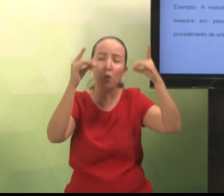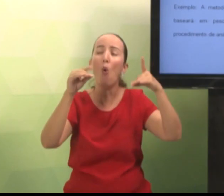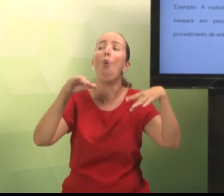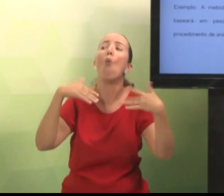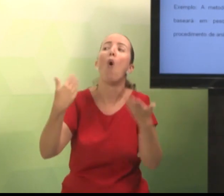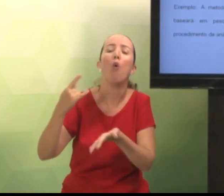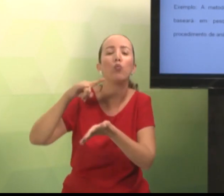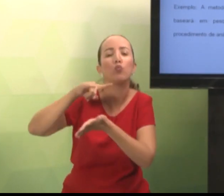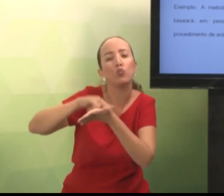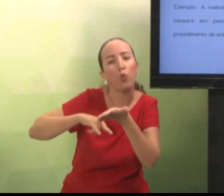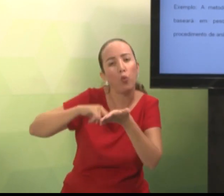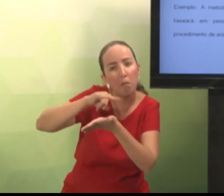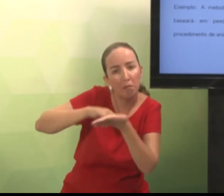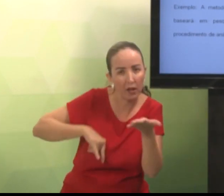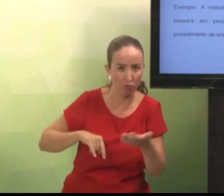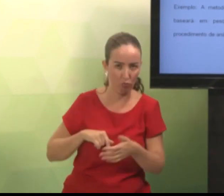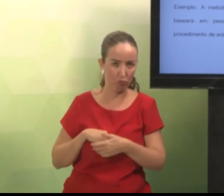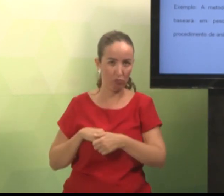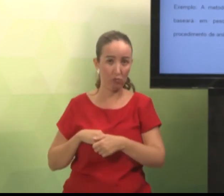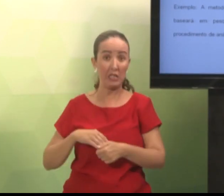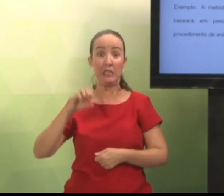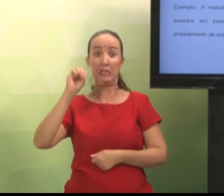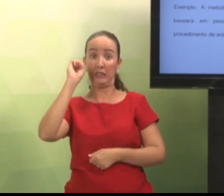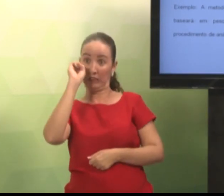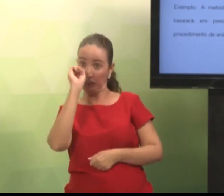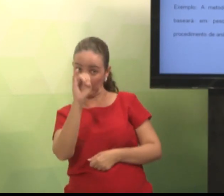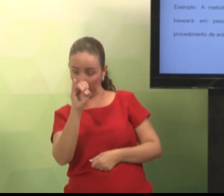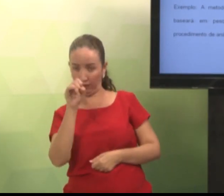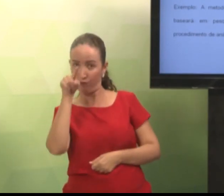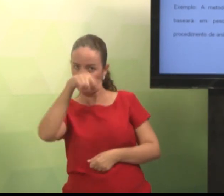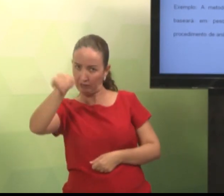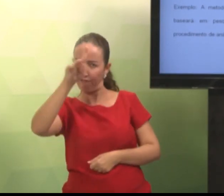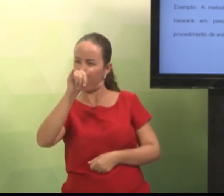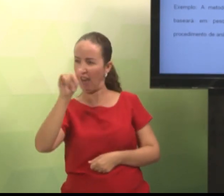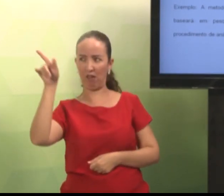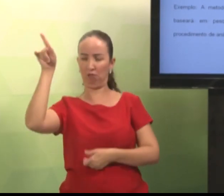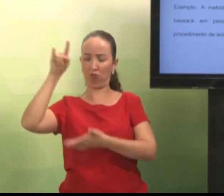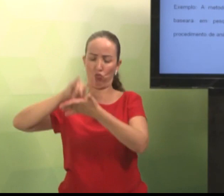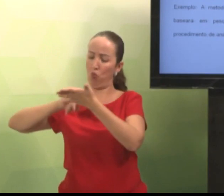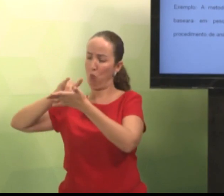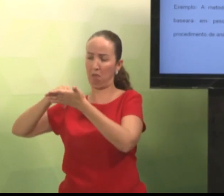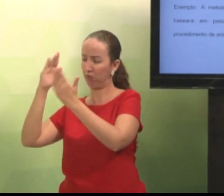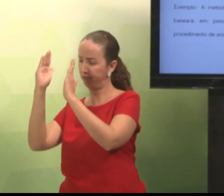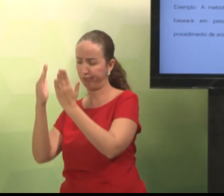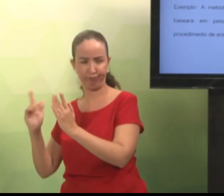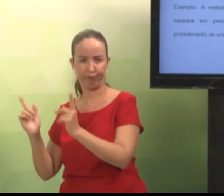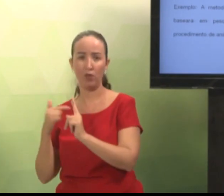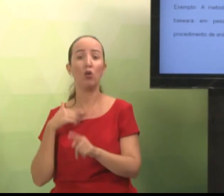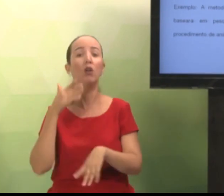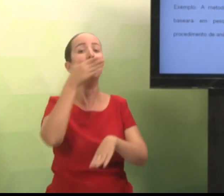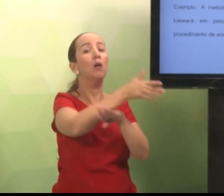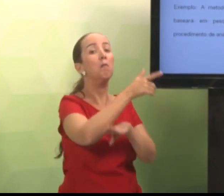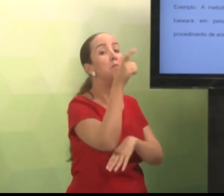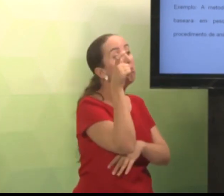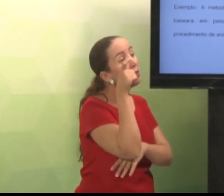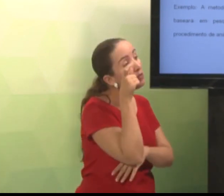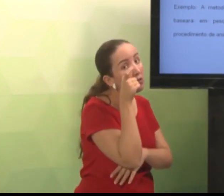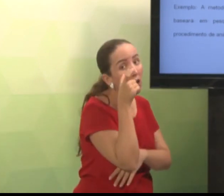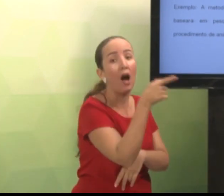quais os documentos que foram lidos, que serão lidos. Ou, se você não vai utilizar documentos,